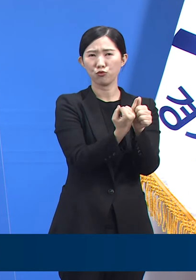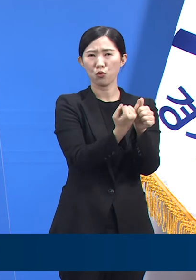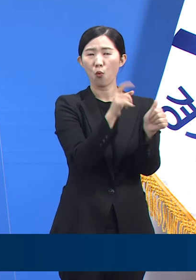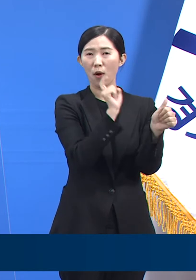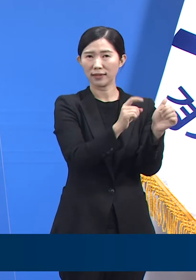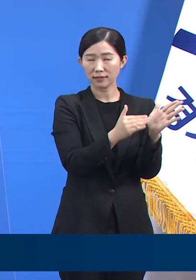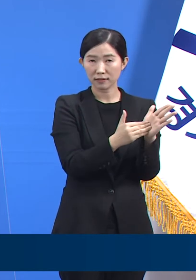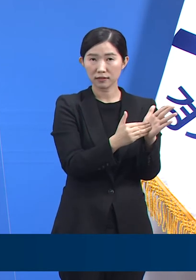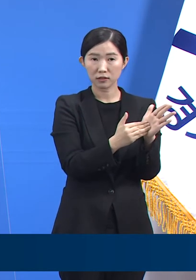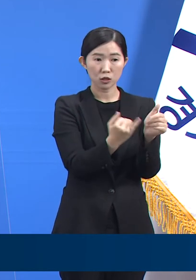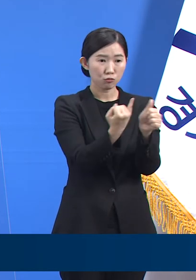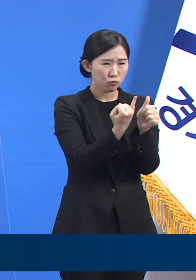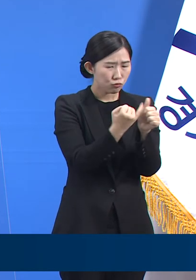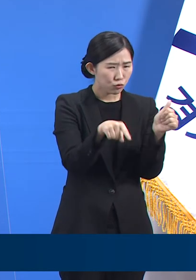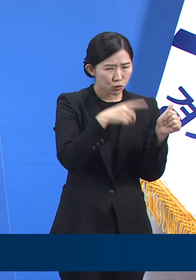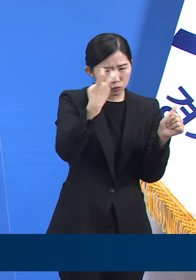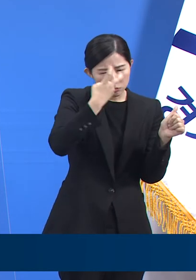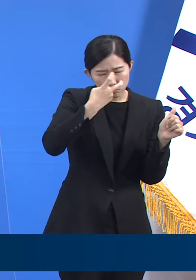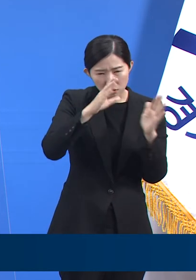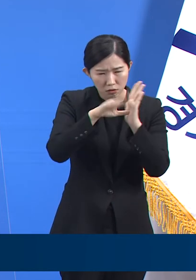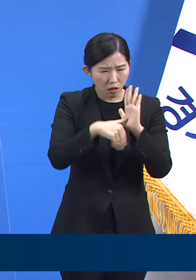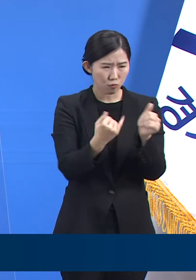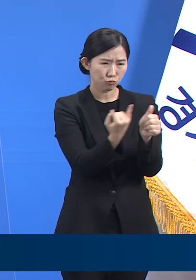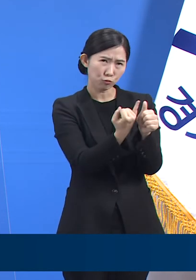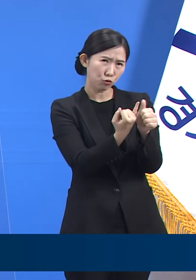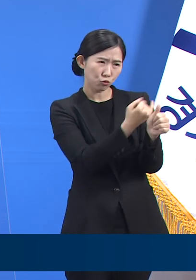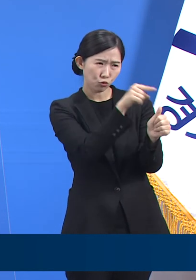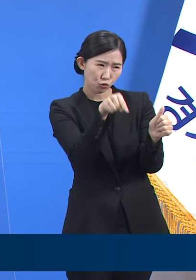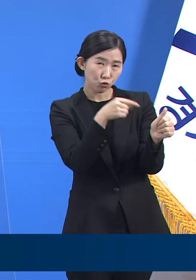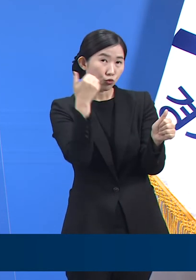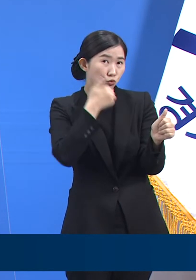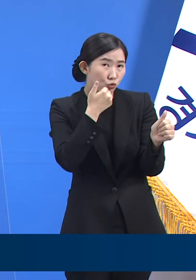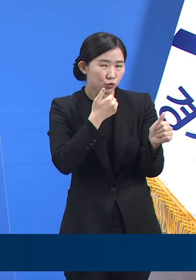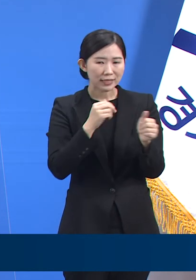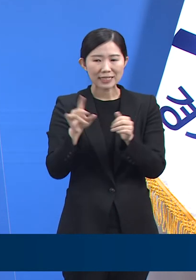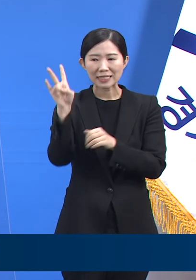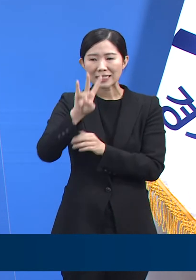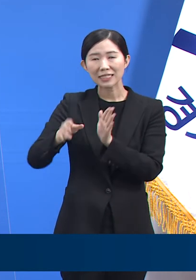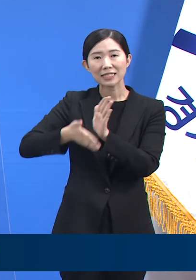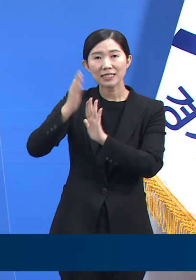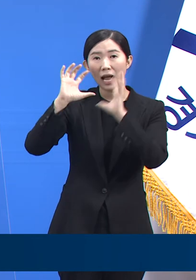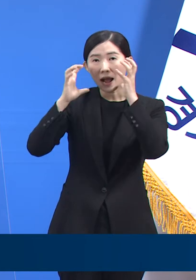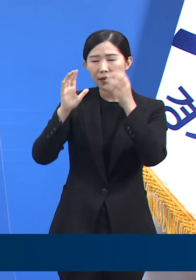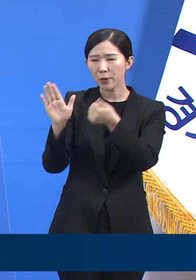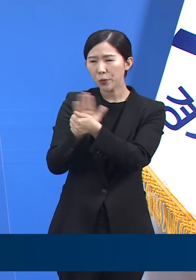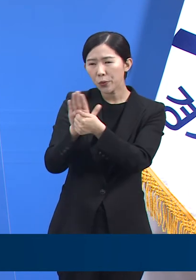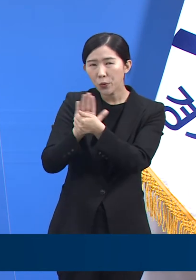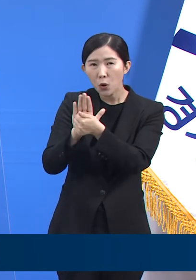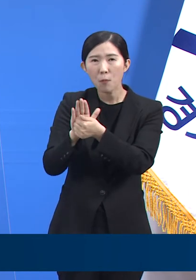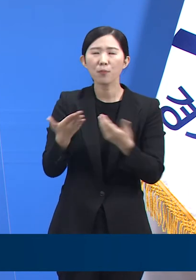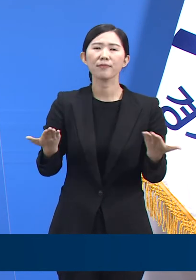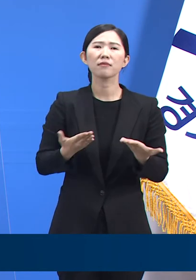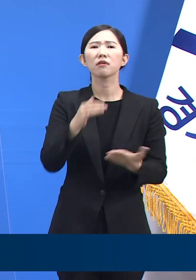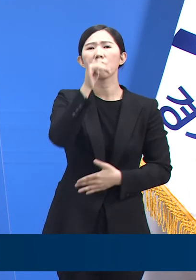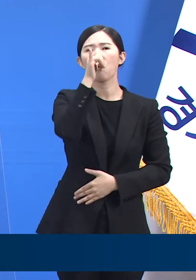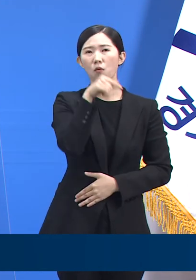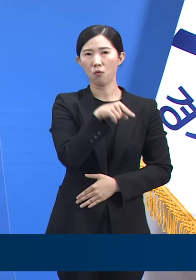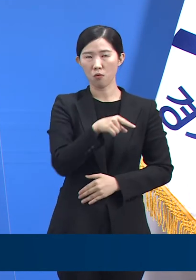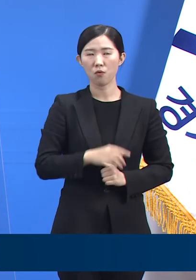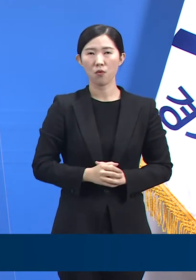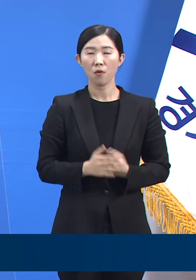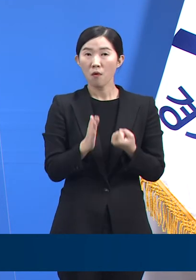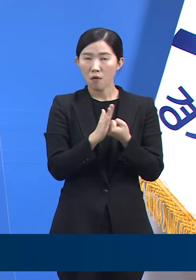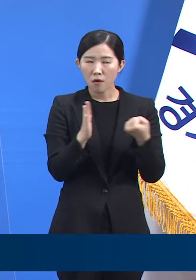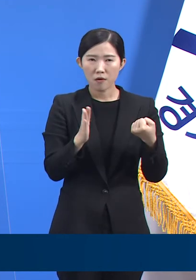역학조사에서 그 중 한 명이 시흥시 아이돌봄 서비스와 관련 있는 것을 확인했습니다. 이에